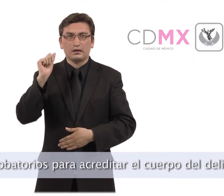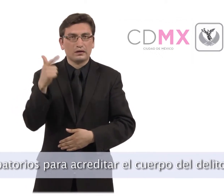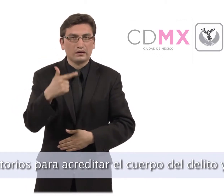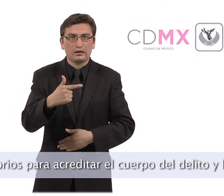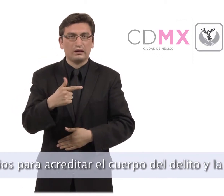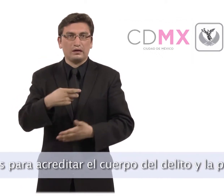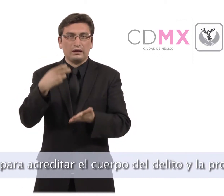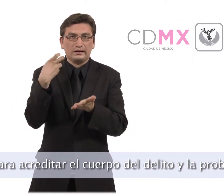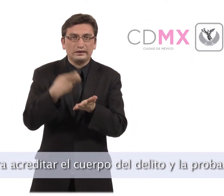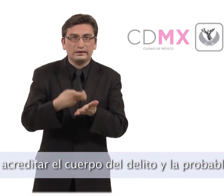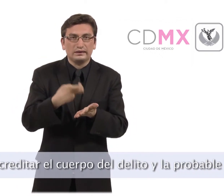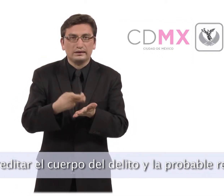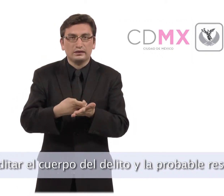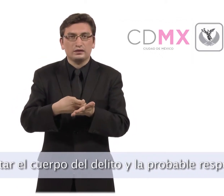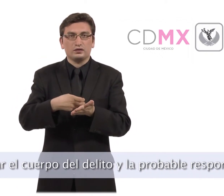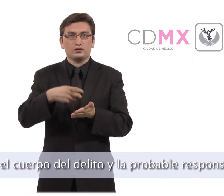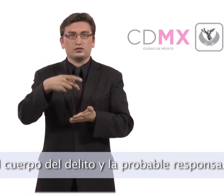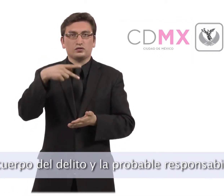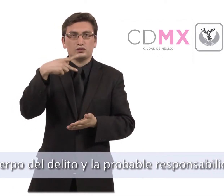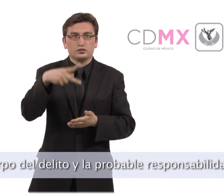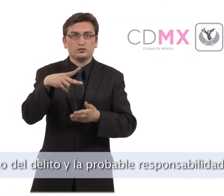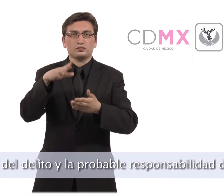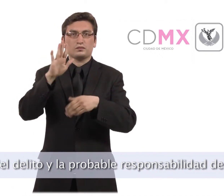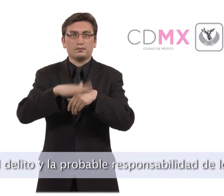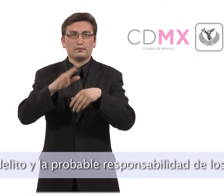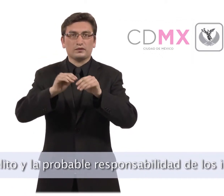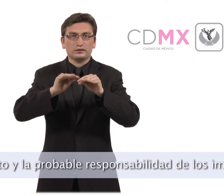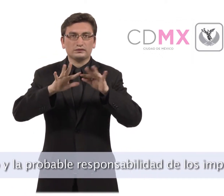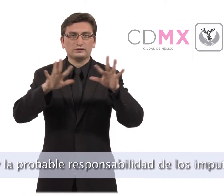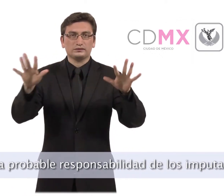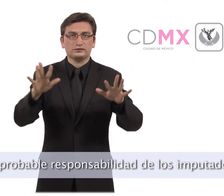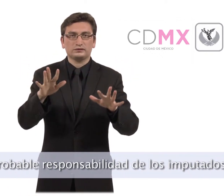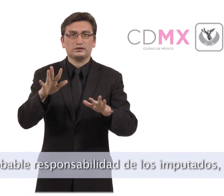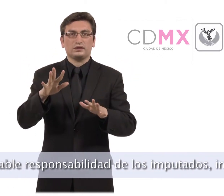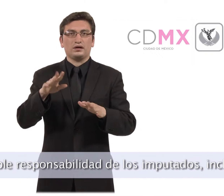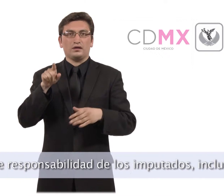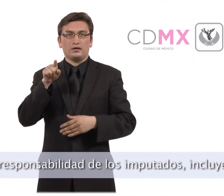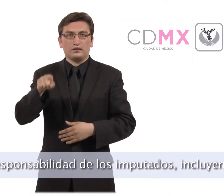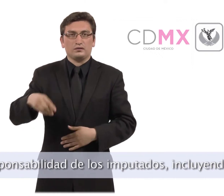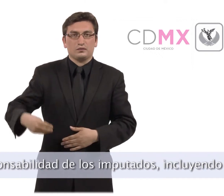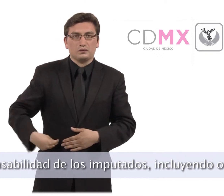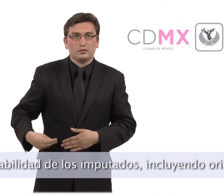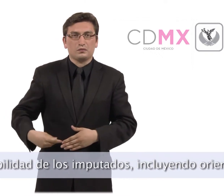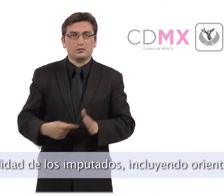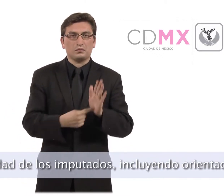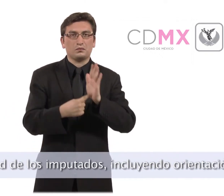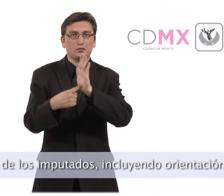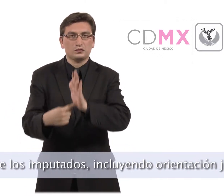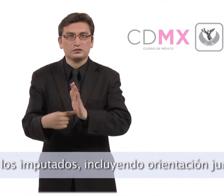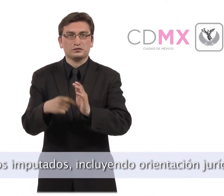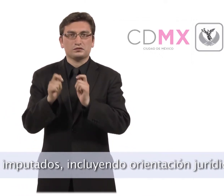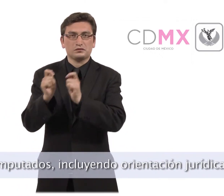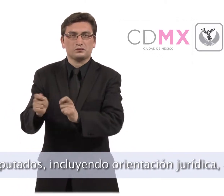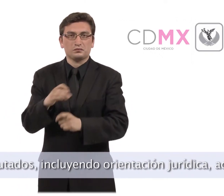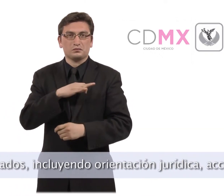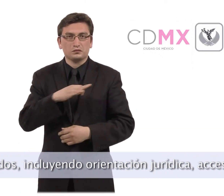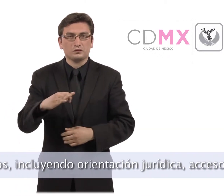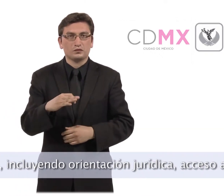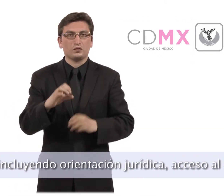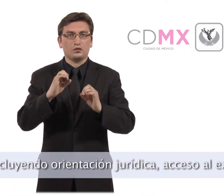responsabilidad de los imputados, incluyendo orientación jurídica, acceso al expediente